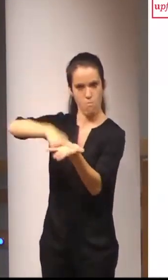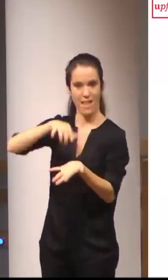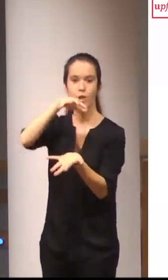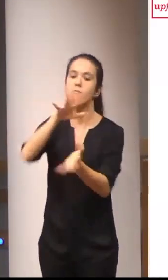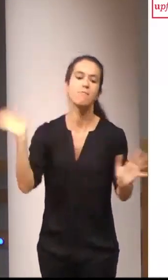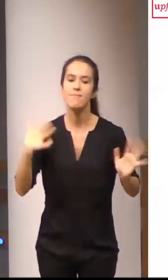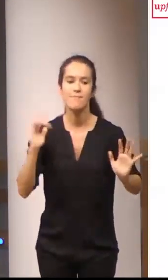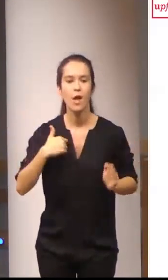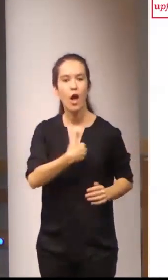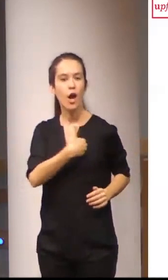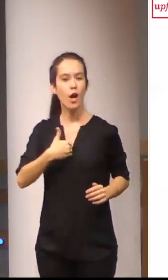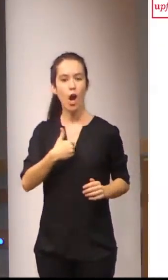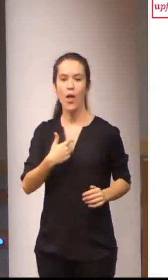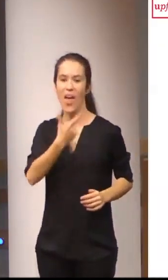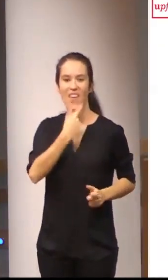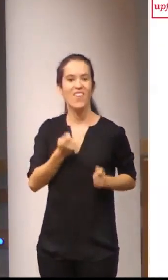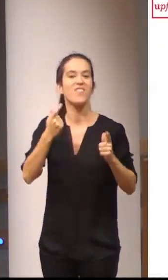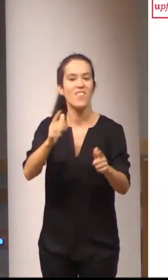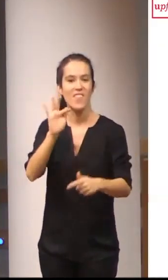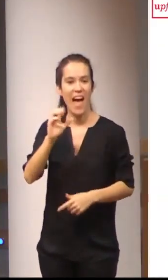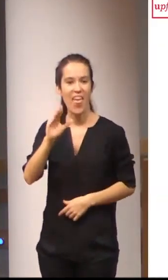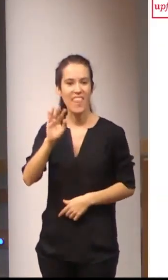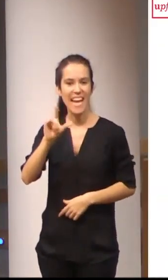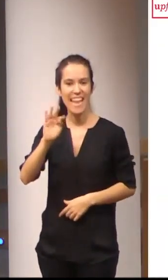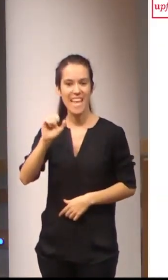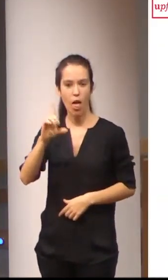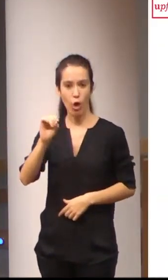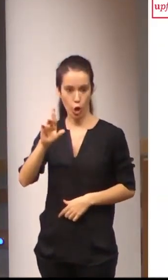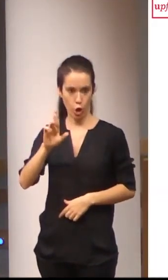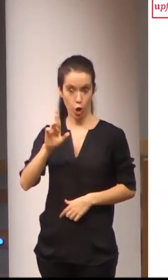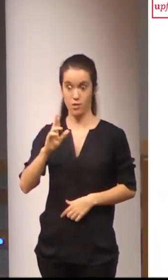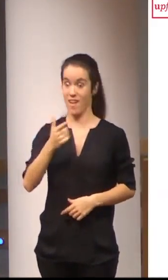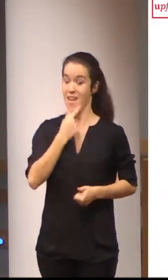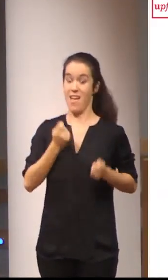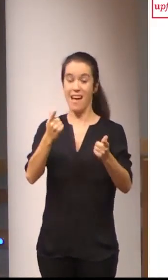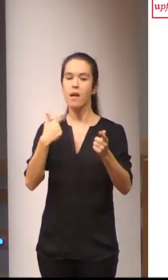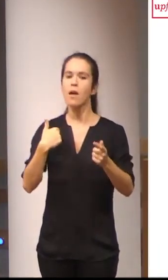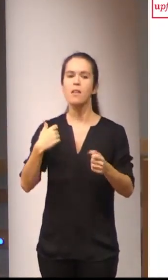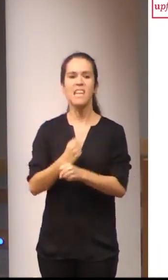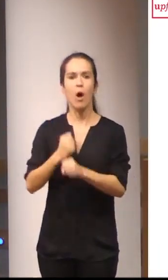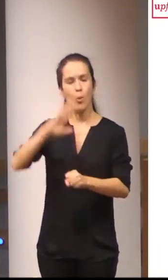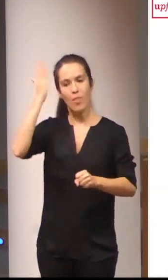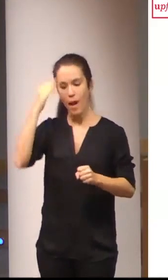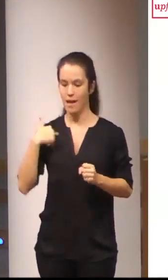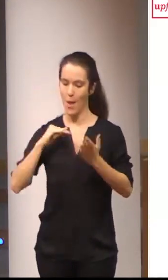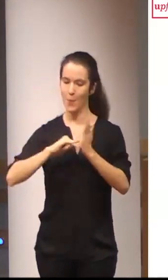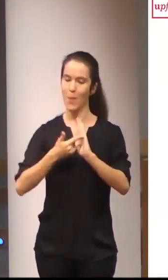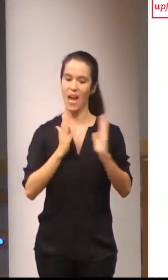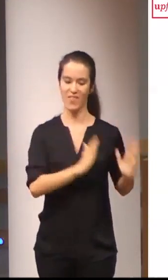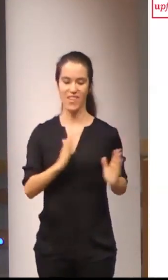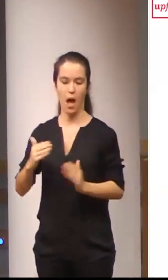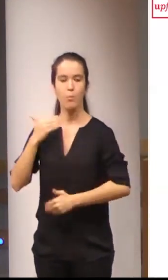facilitador del aprendizaje y su tarea principal es planificar los procesos de aprendizaje de un